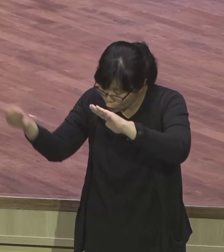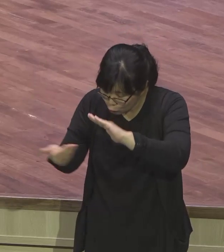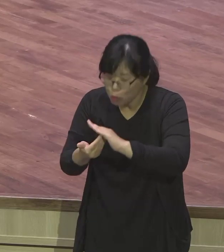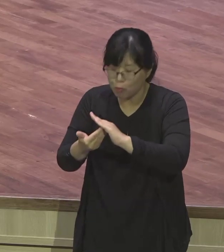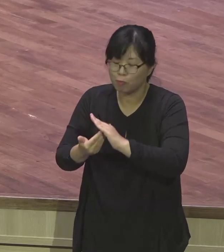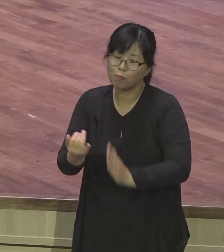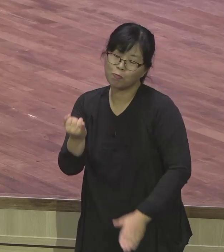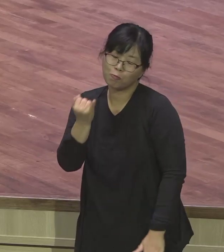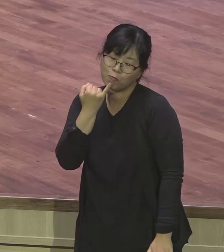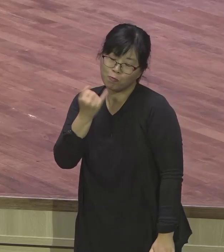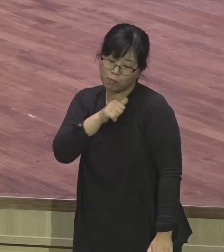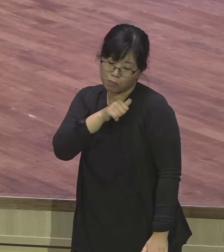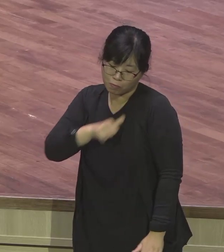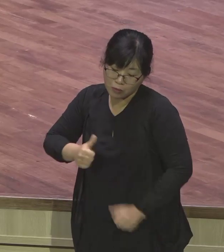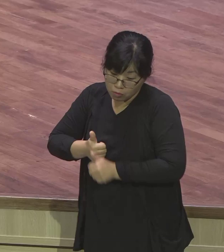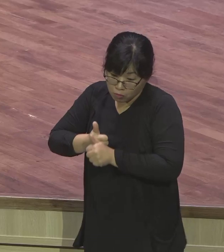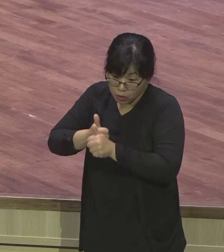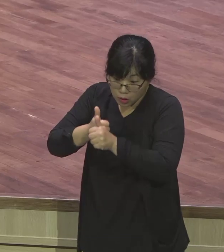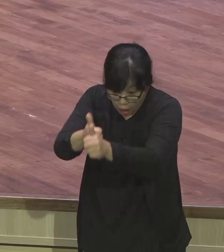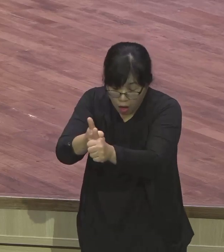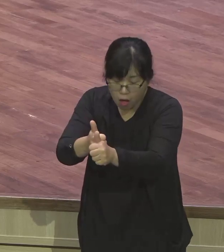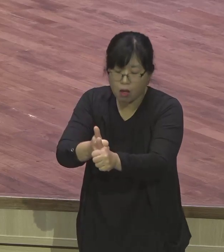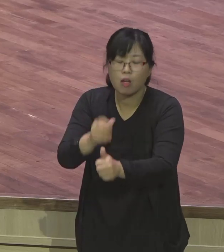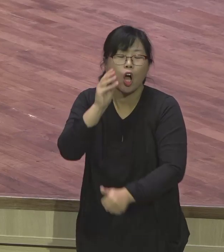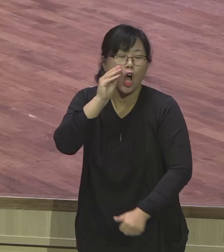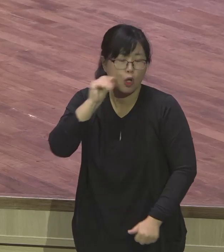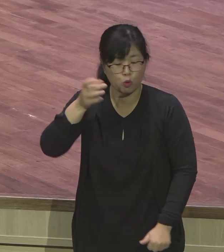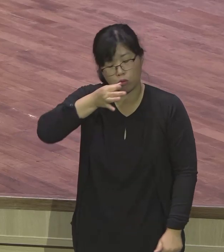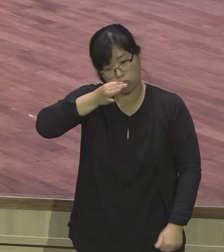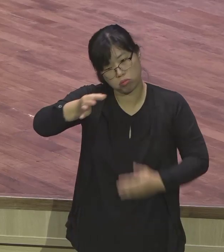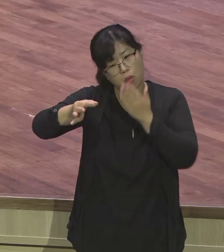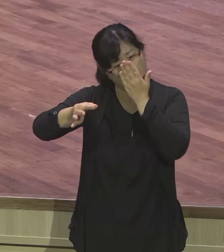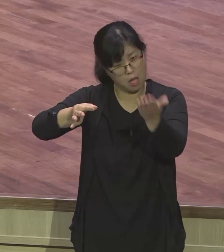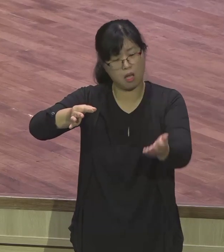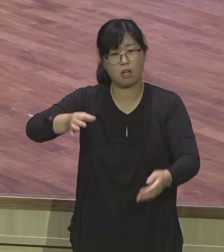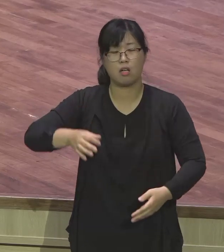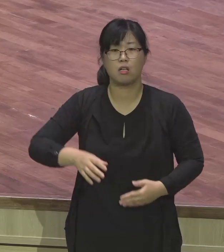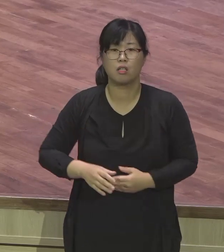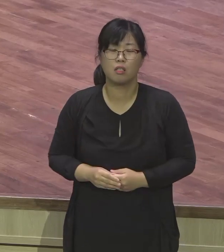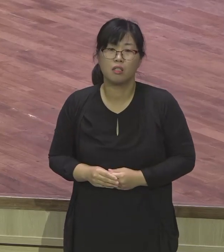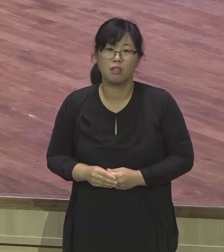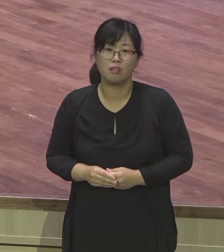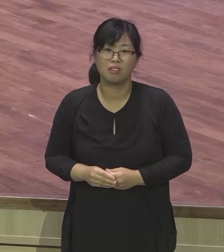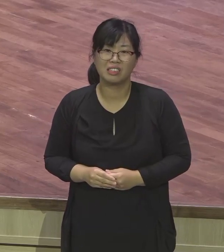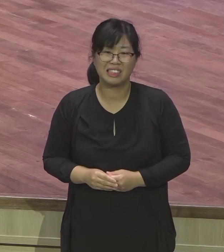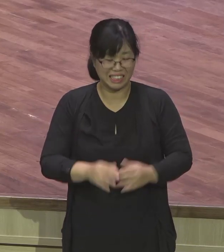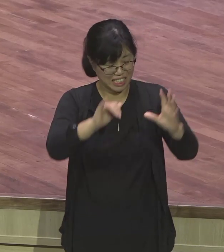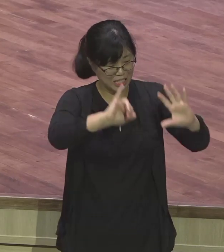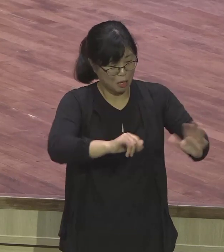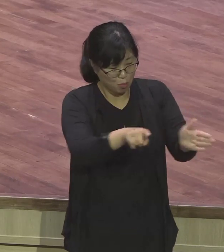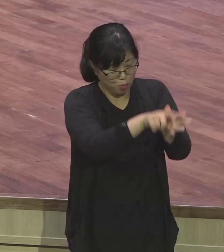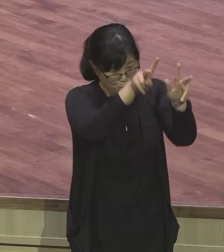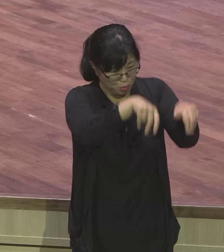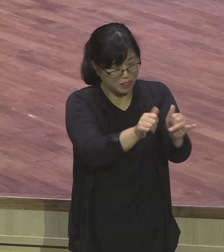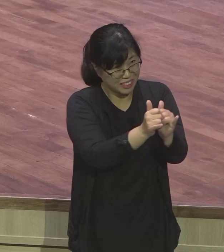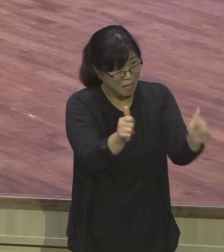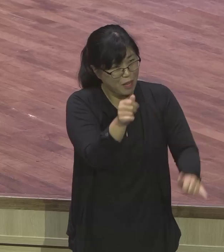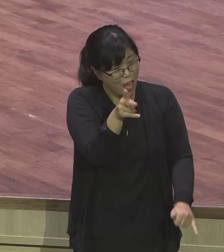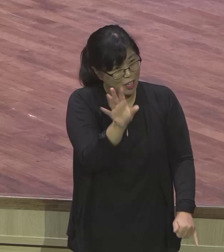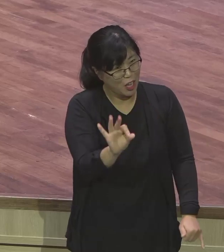계획이 성취된다고 하면 그것이 형통한 삶이란 말이에요. 세상상 사람들이 말하는 행동과 다르단 말이에요. 은약 잡은